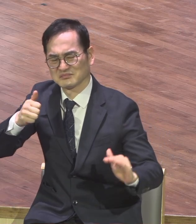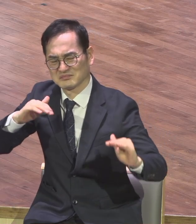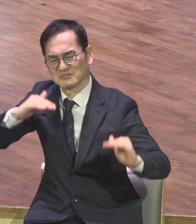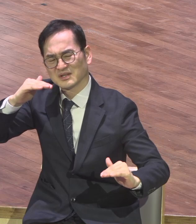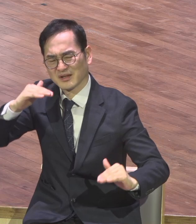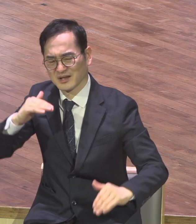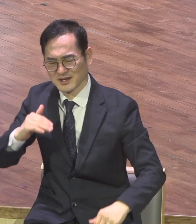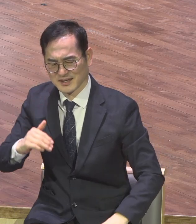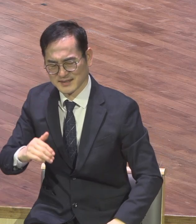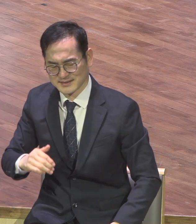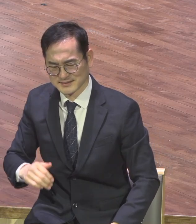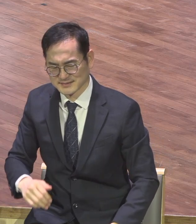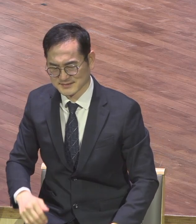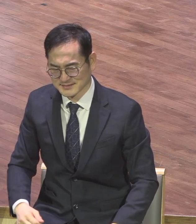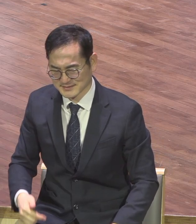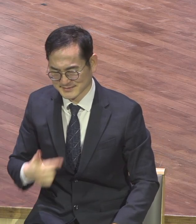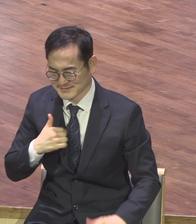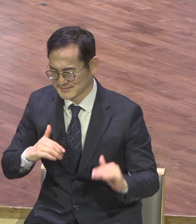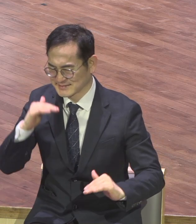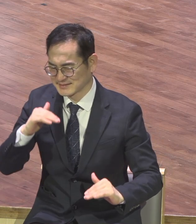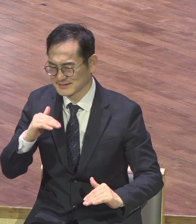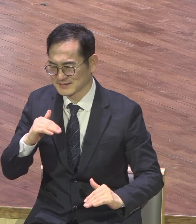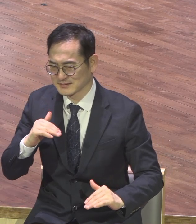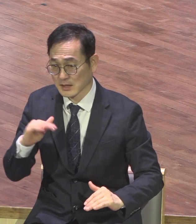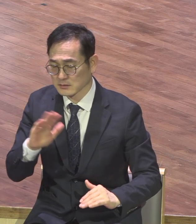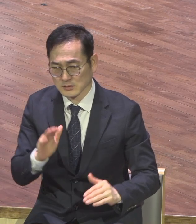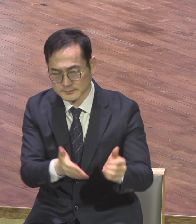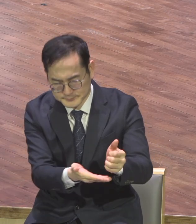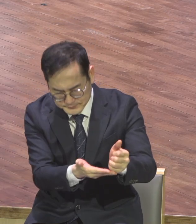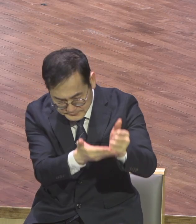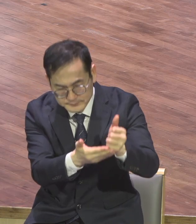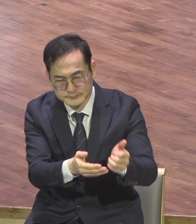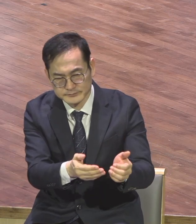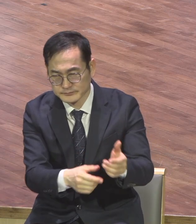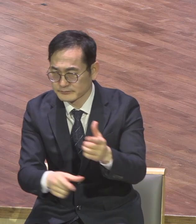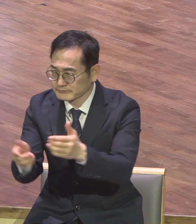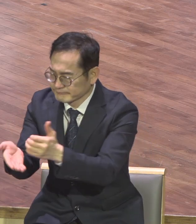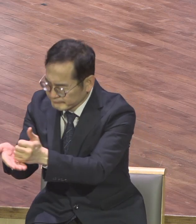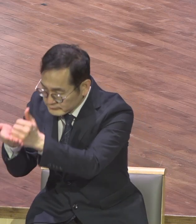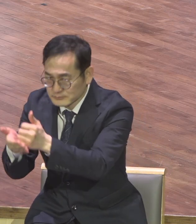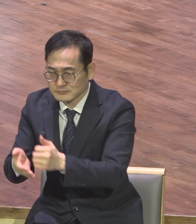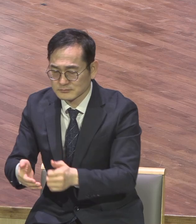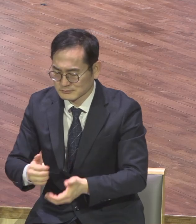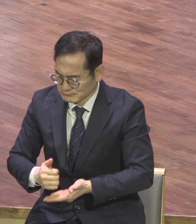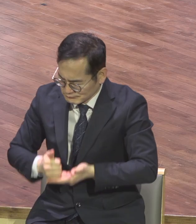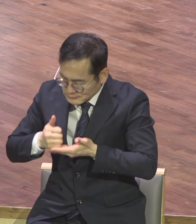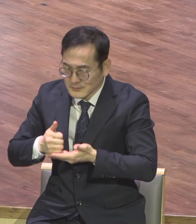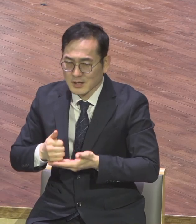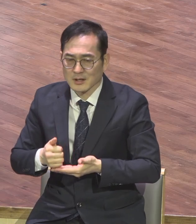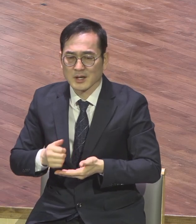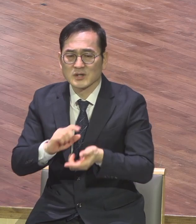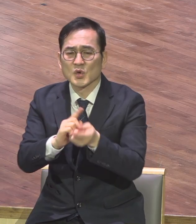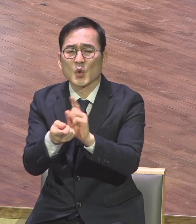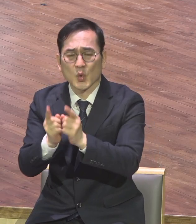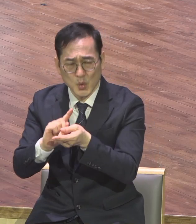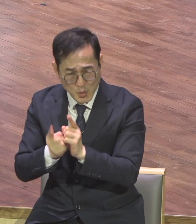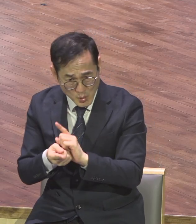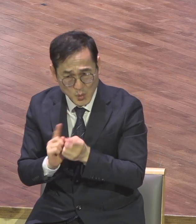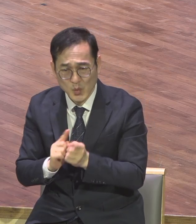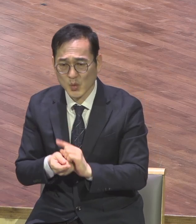서로 서로를 높여 서로 서로 세워주는 정말 그리스도 예수 안에서 완전 원리